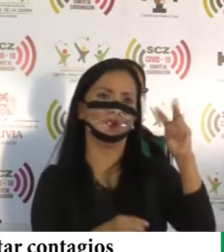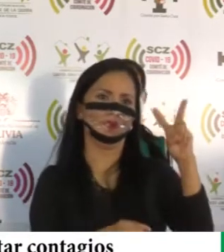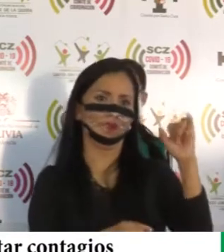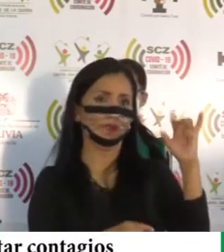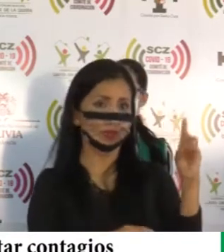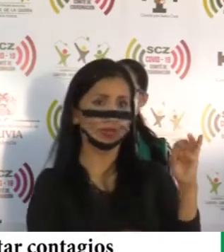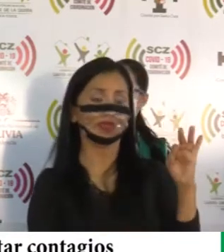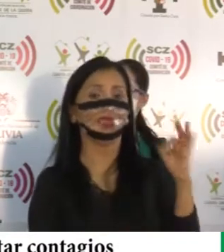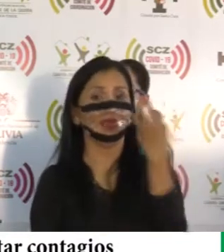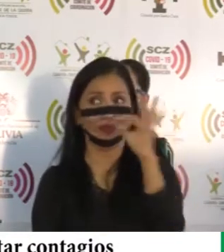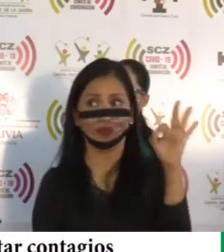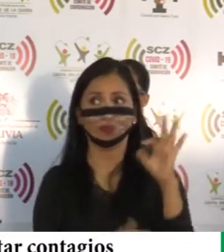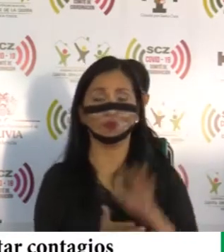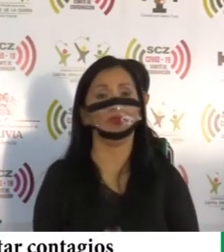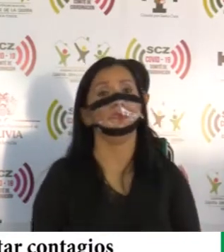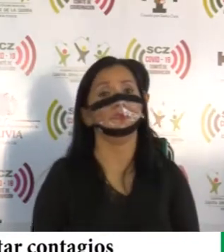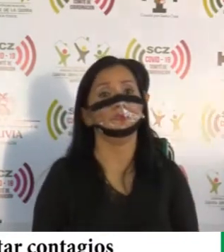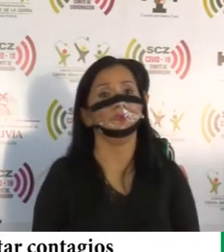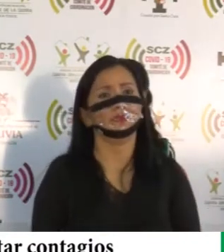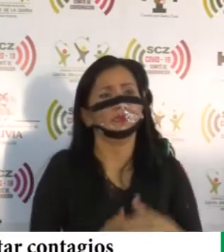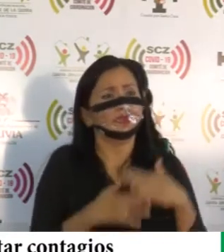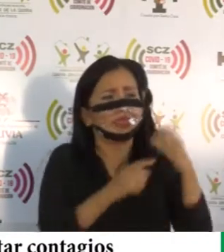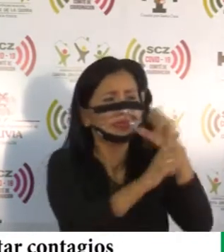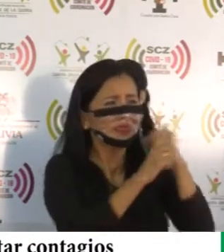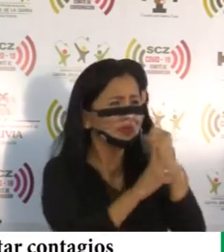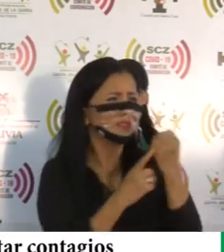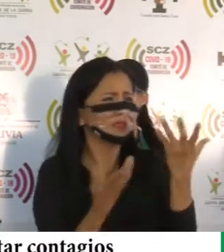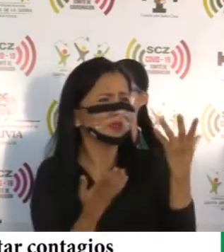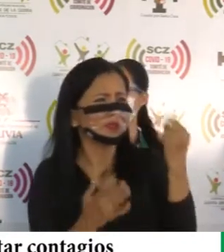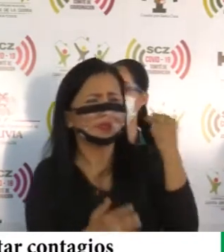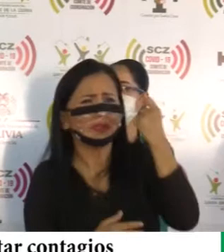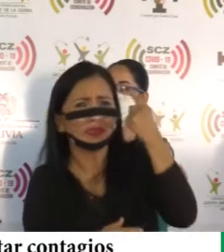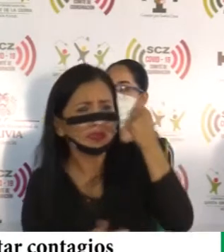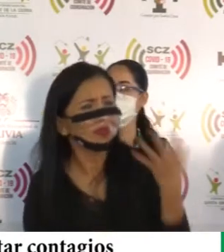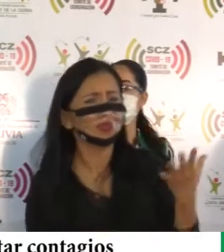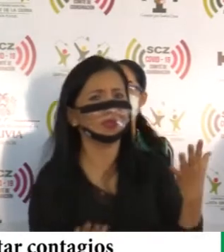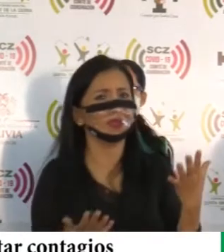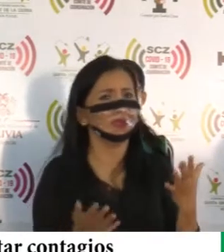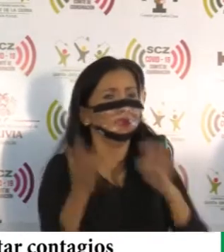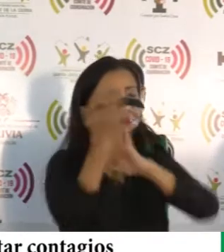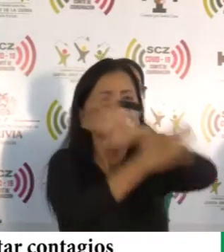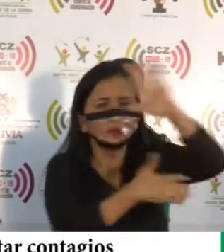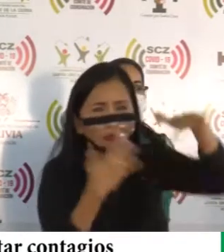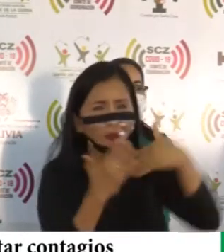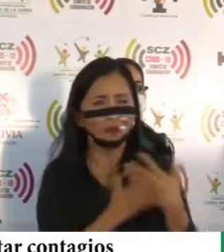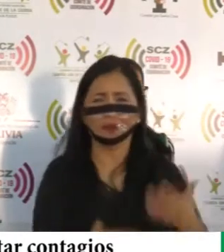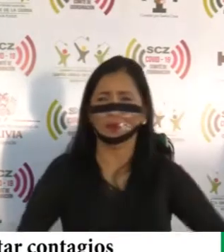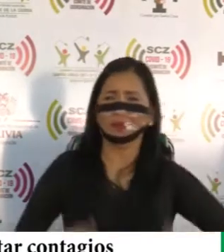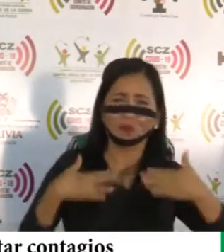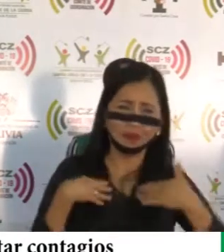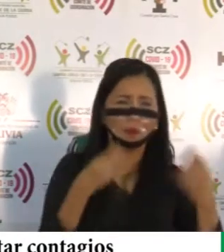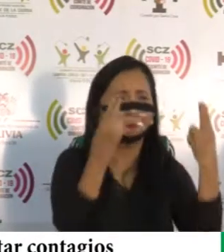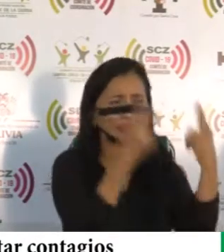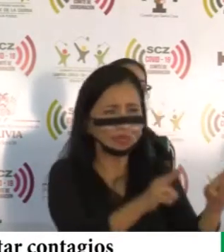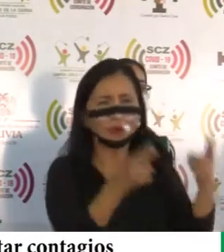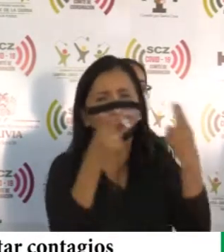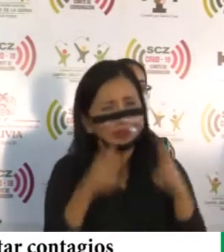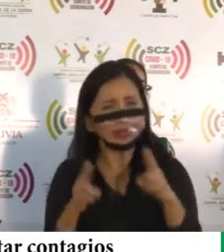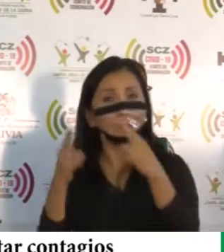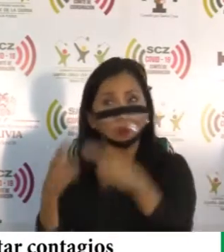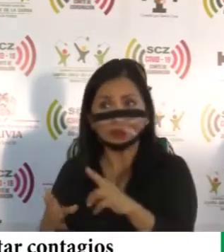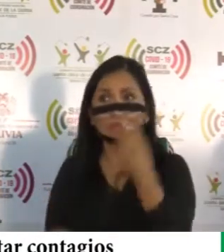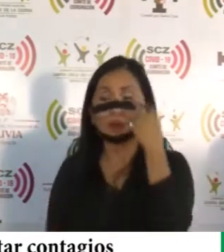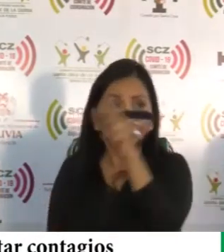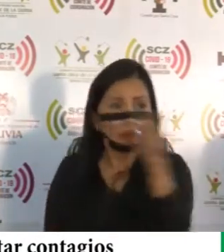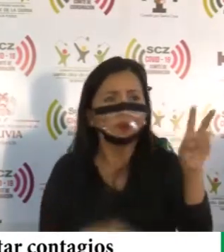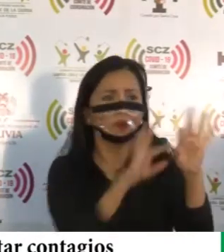Hay situaciones que no se logran entender que a pesar de todo lo que estamos viviendo, que a pesar de lo que